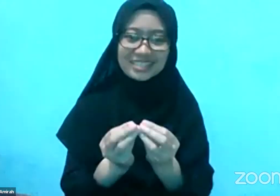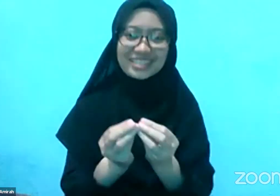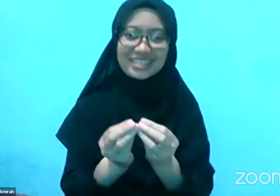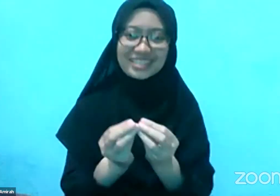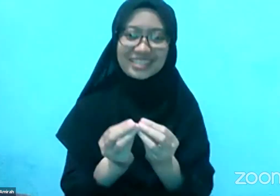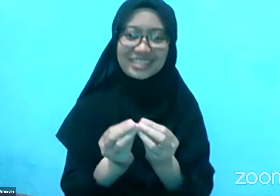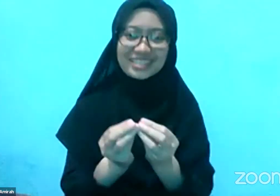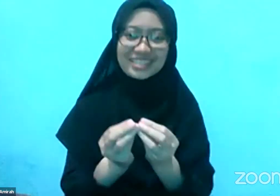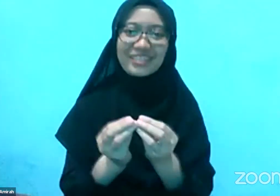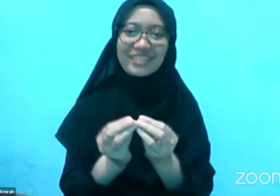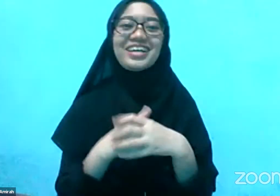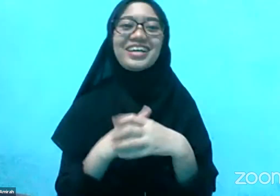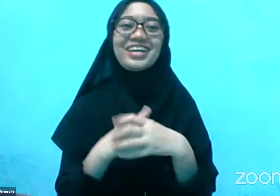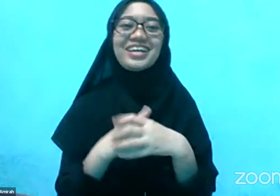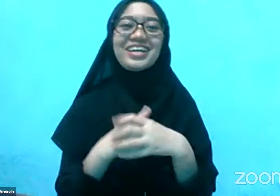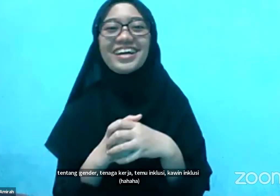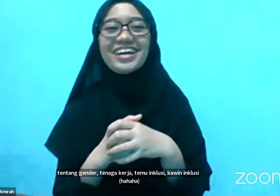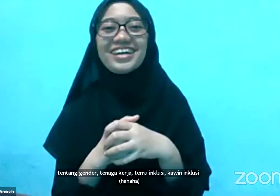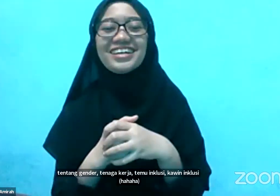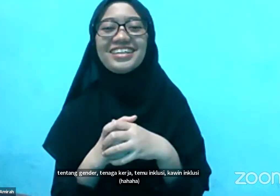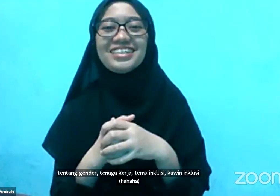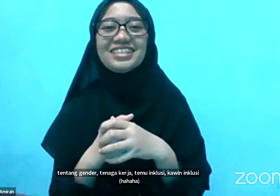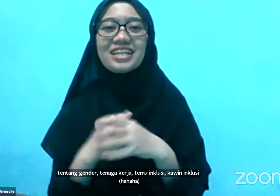Rockstar inklusi